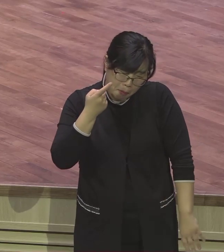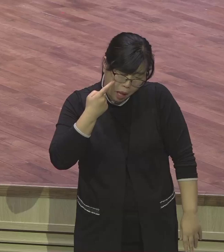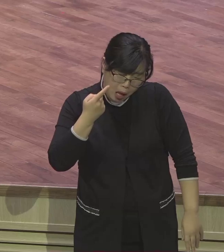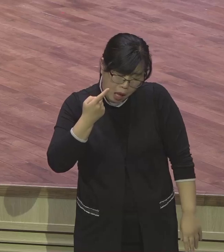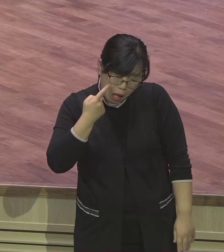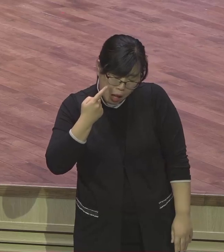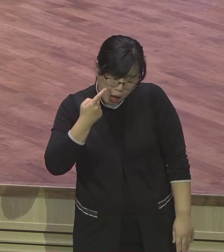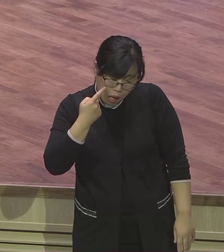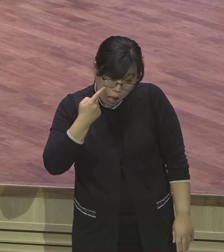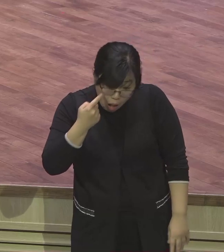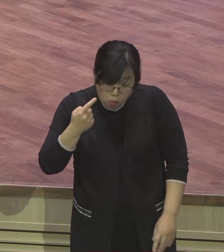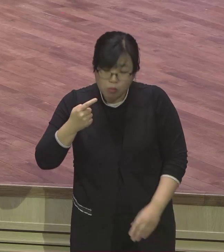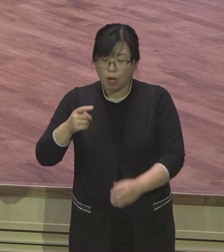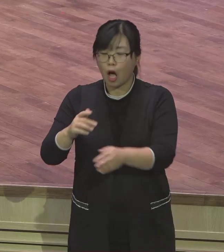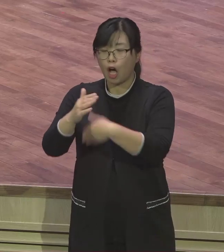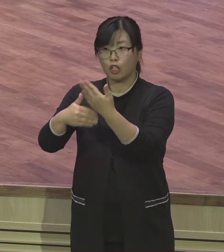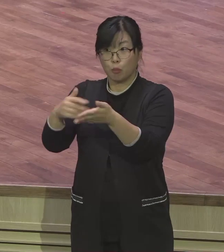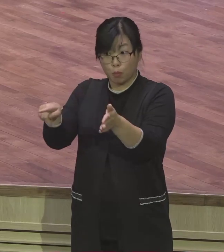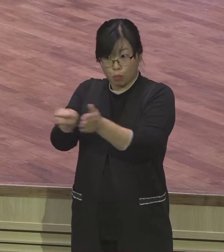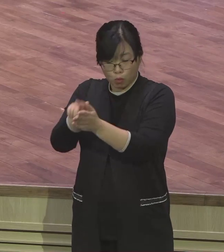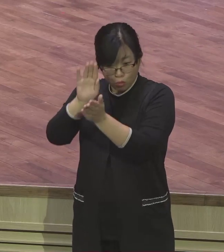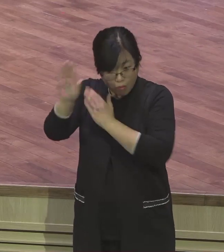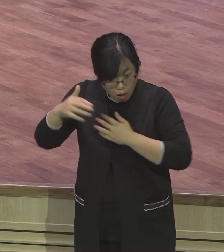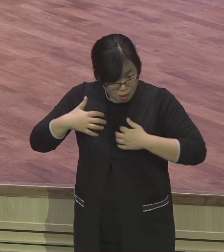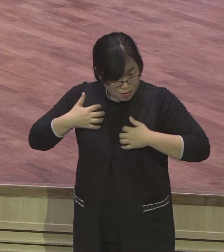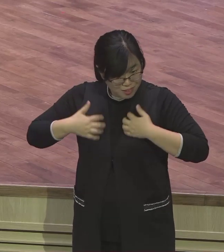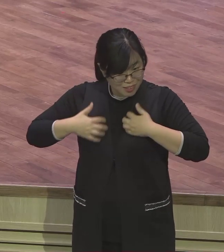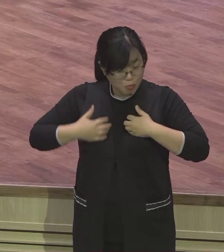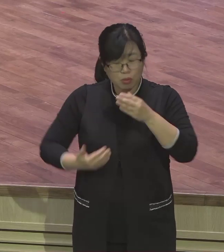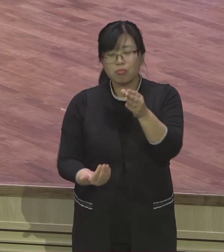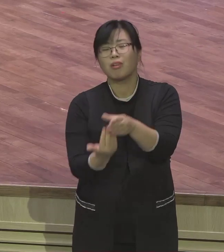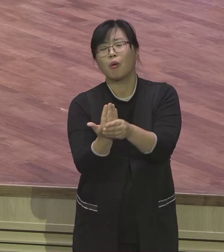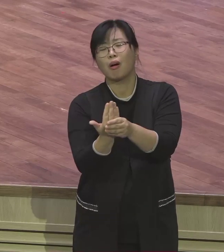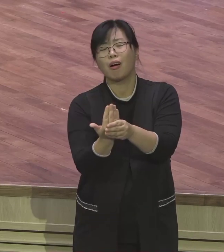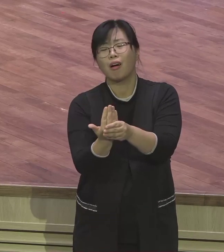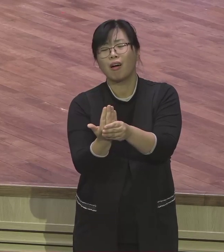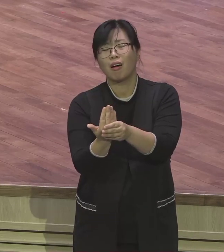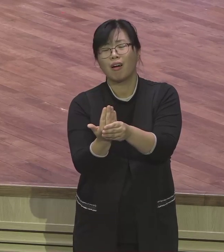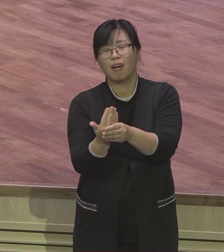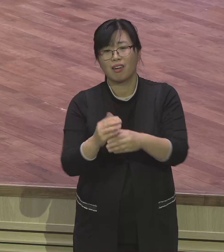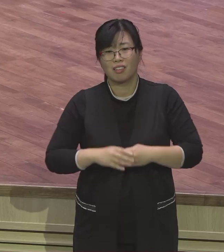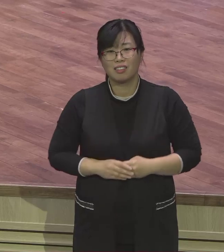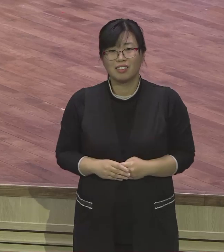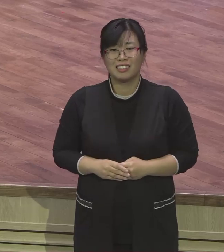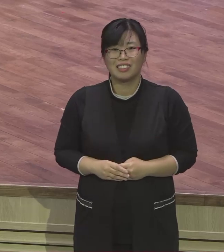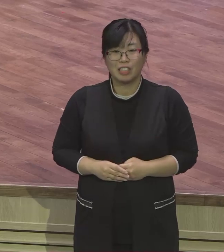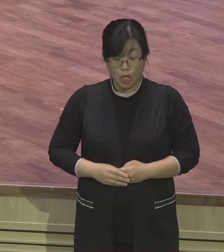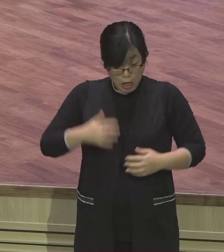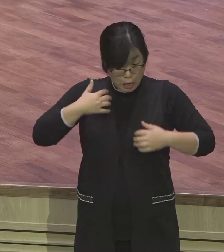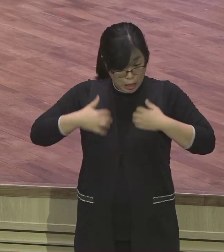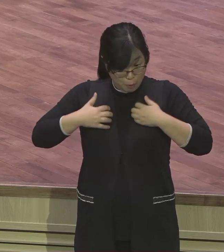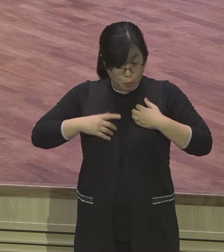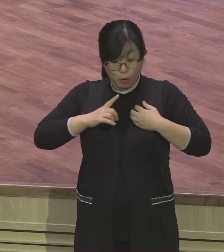상처입은 자는 기쁨이 없잖아요. 이걸 기쁘게 해줘요. 기쁘게 하고 그리고 그 정도 아니에요. 찬송하게 하고 그 정도 아니에요.